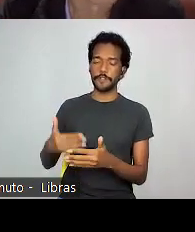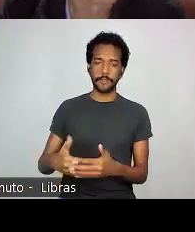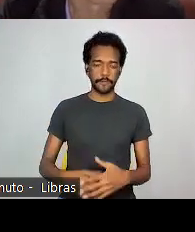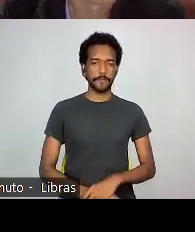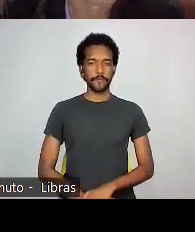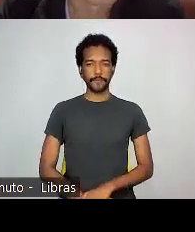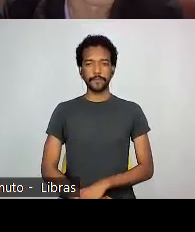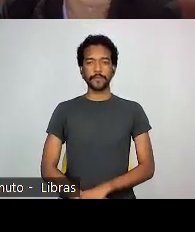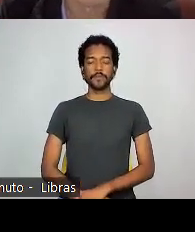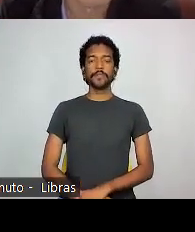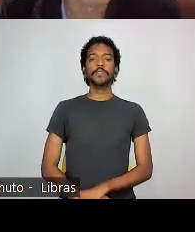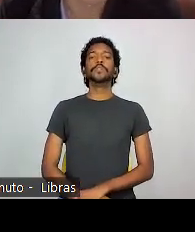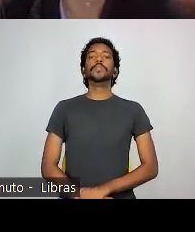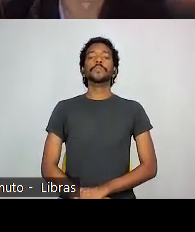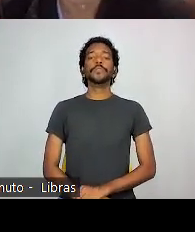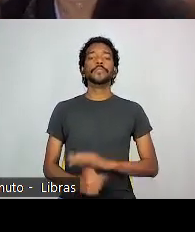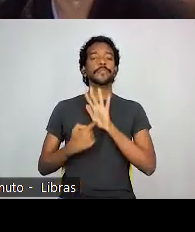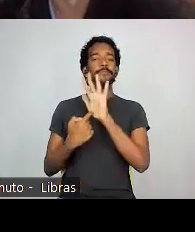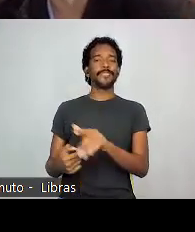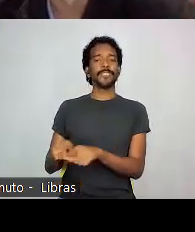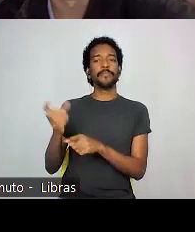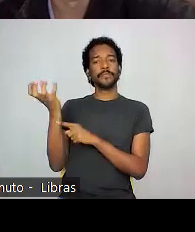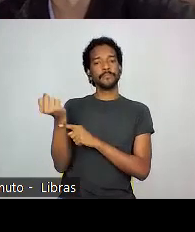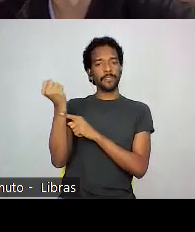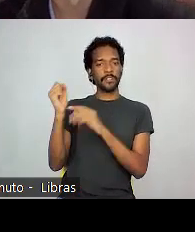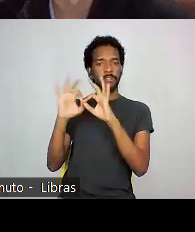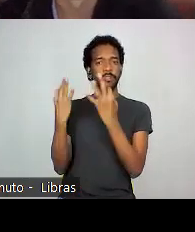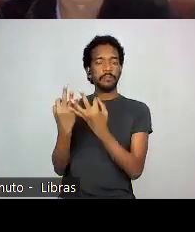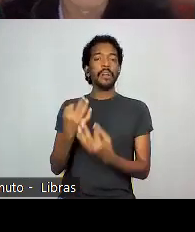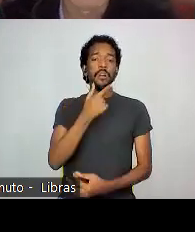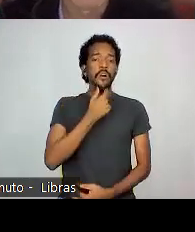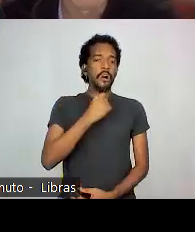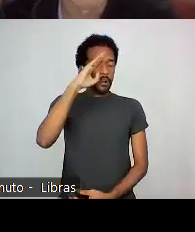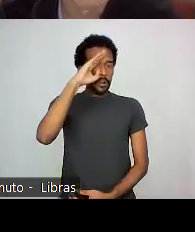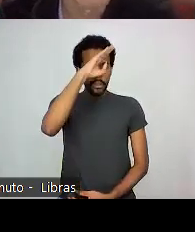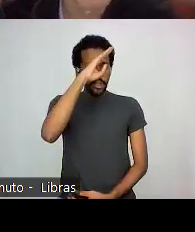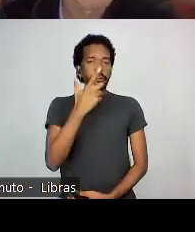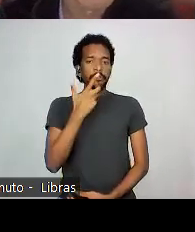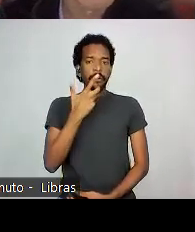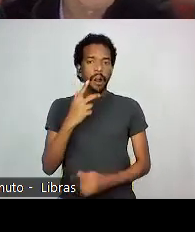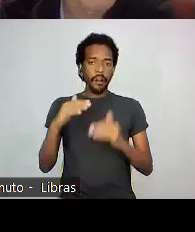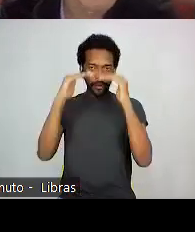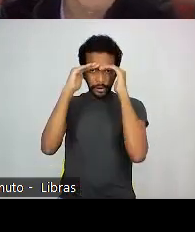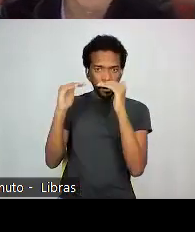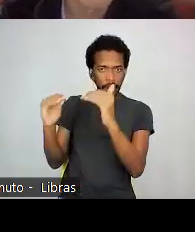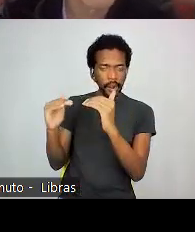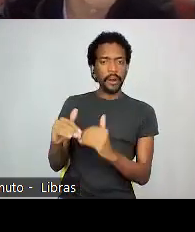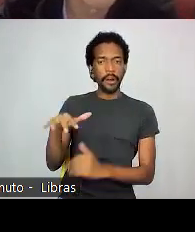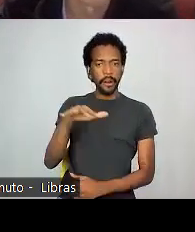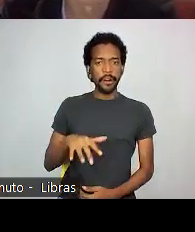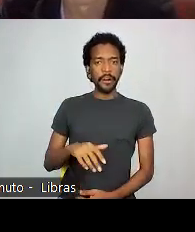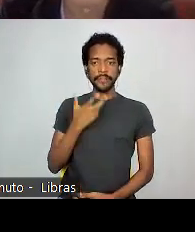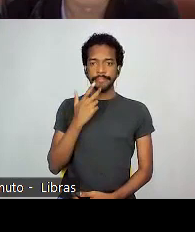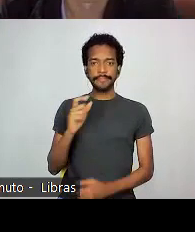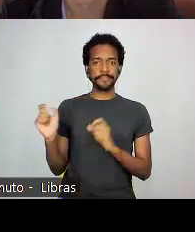E aqui, um exemplo do Bolsa Família, o Bolsonaro falando a respeito, vou passar um pouco rápido,